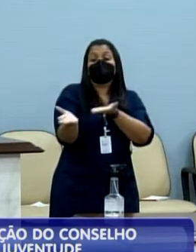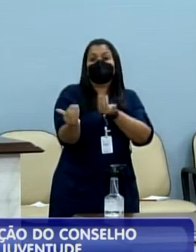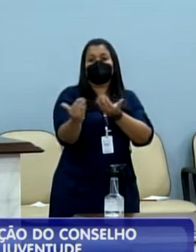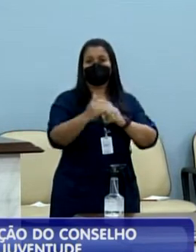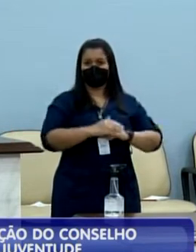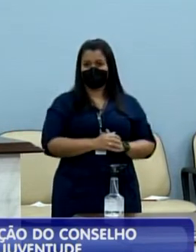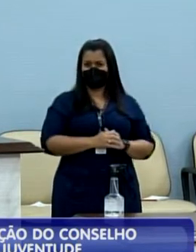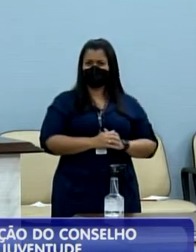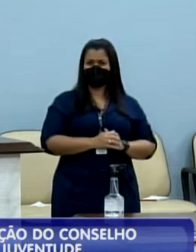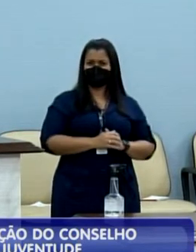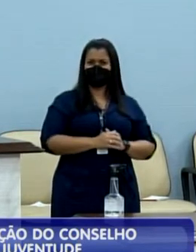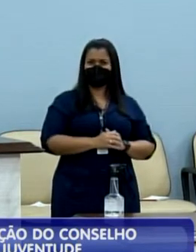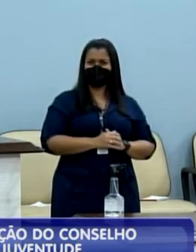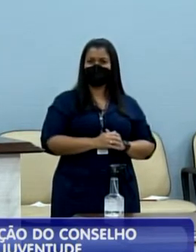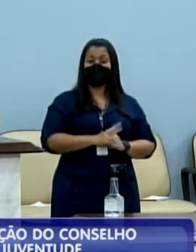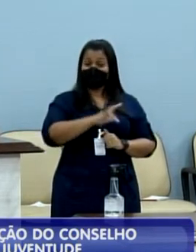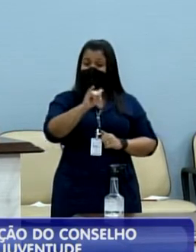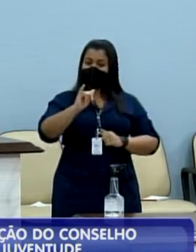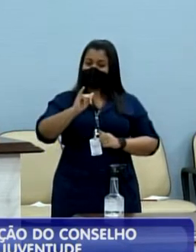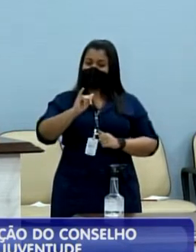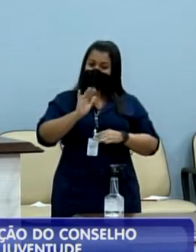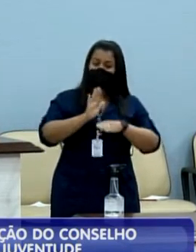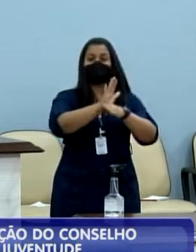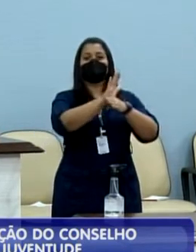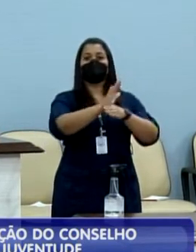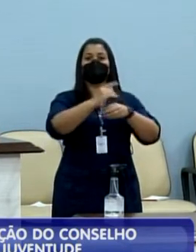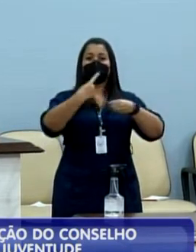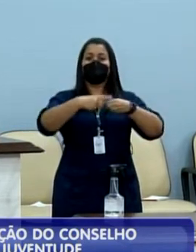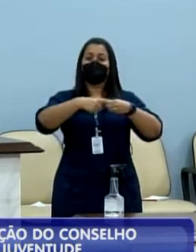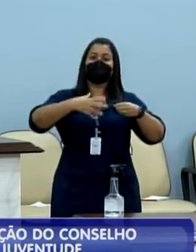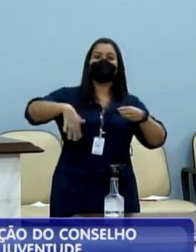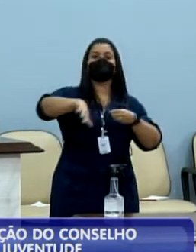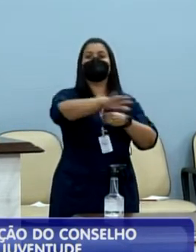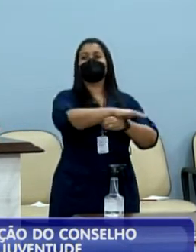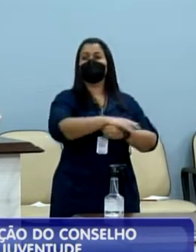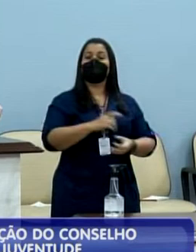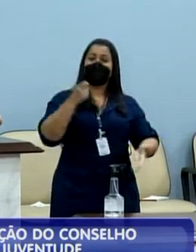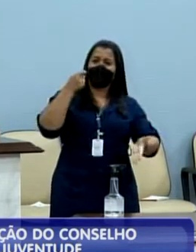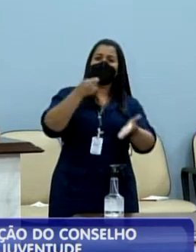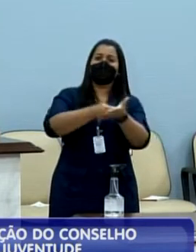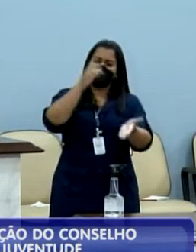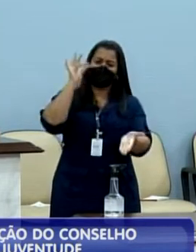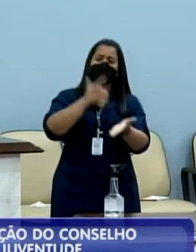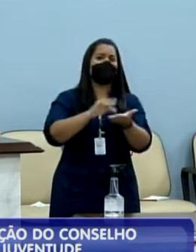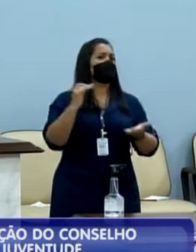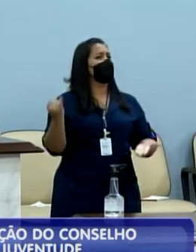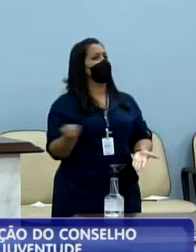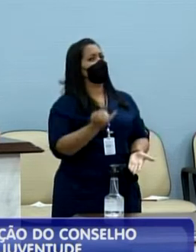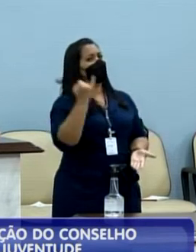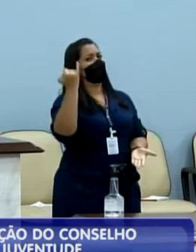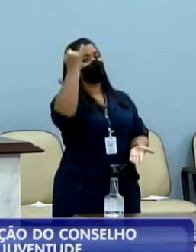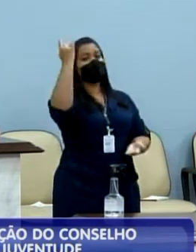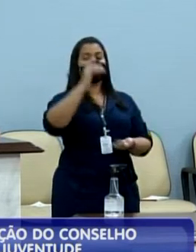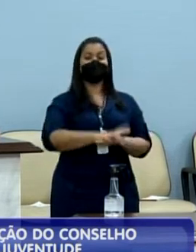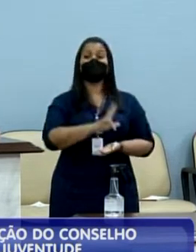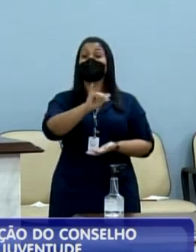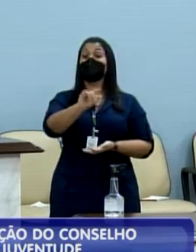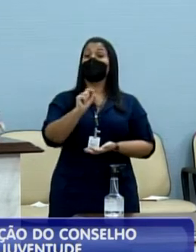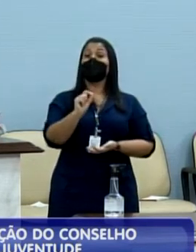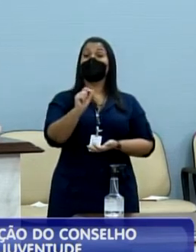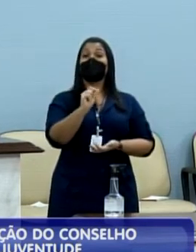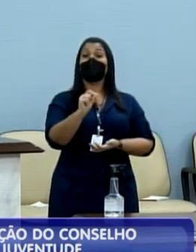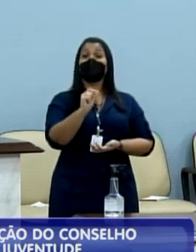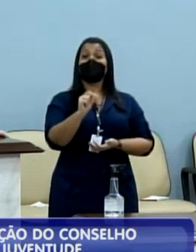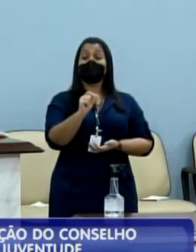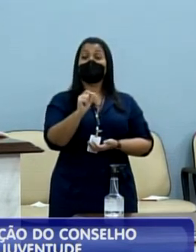vem agregar muito à nossa cidade, será um marco muito importante e trará conquistas